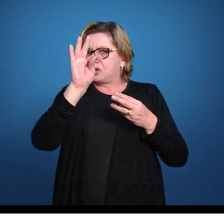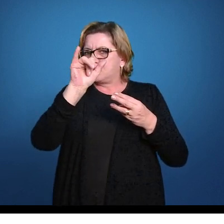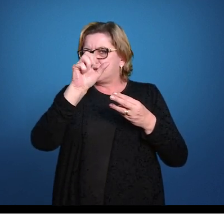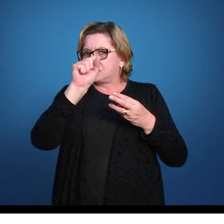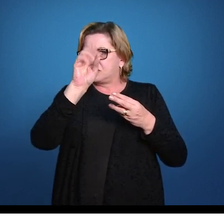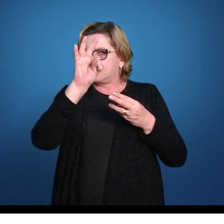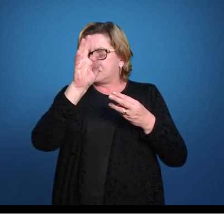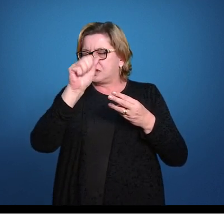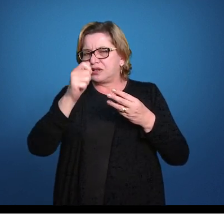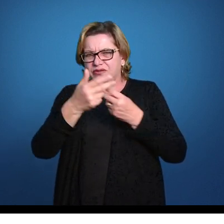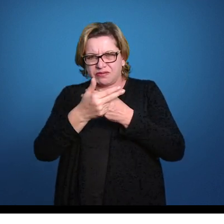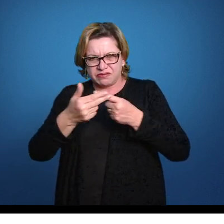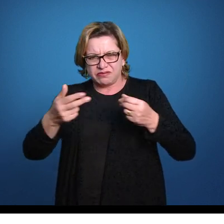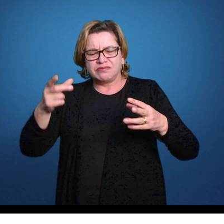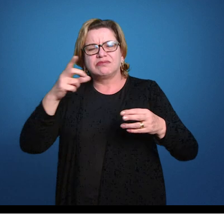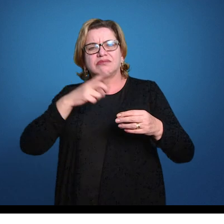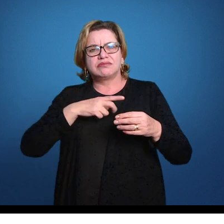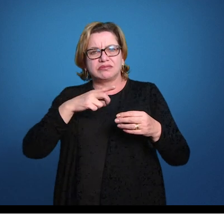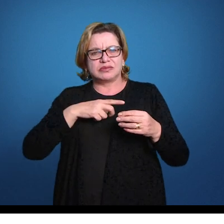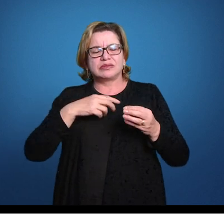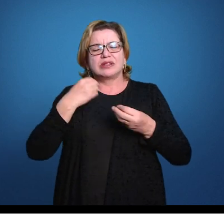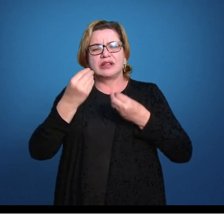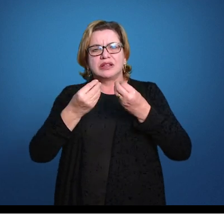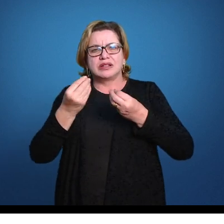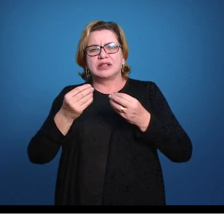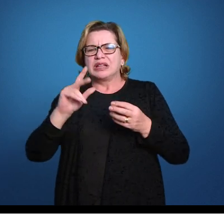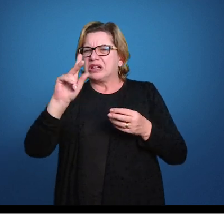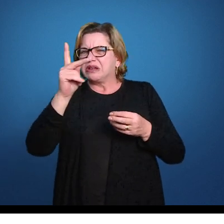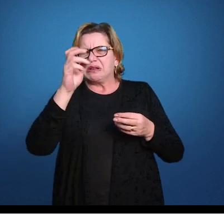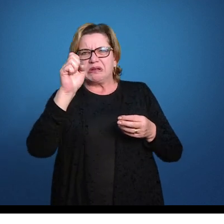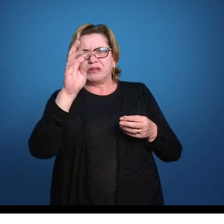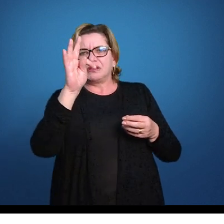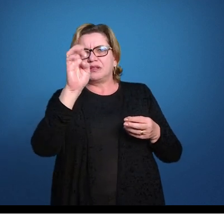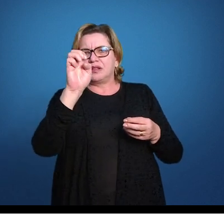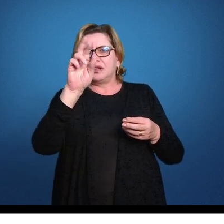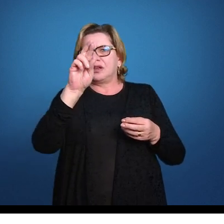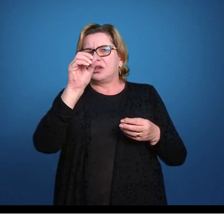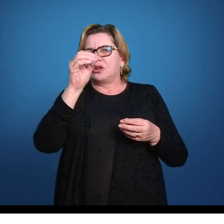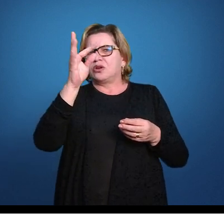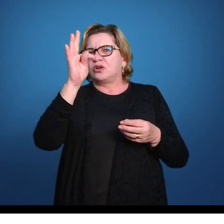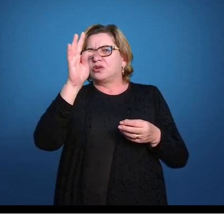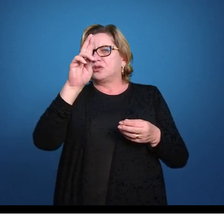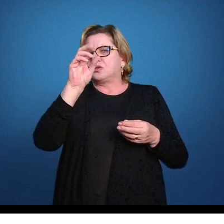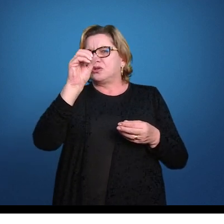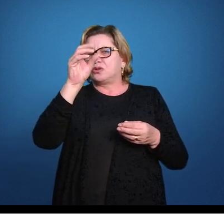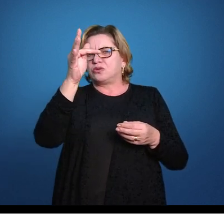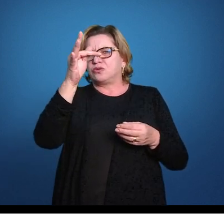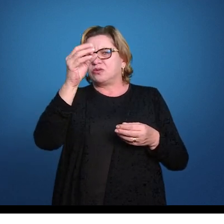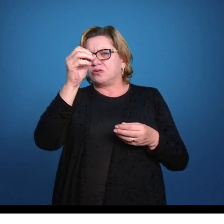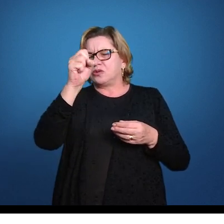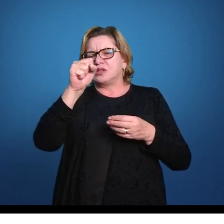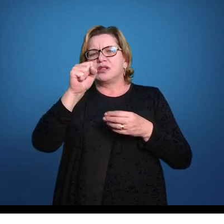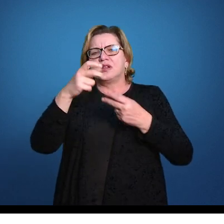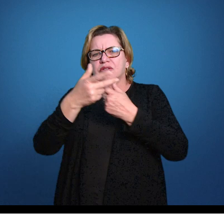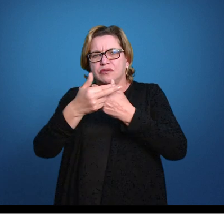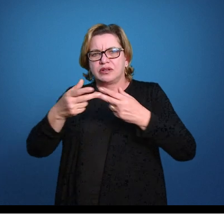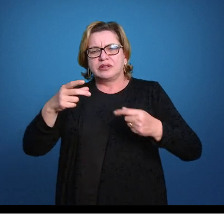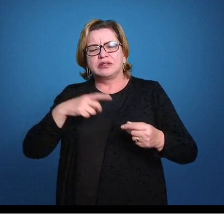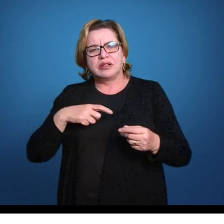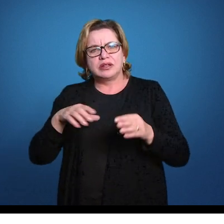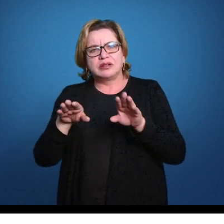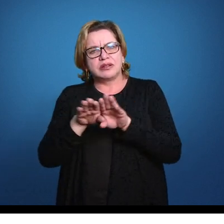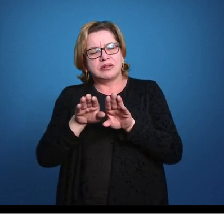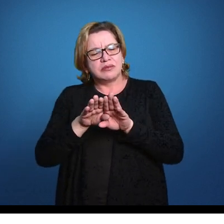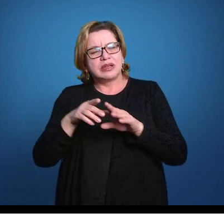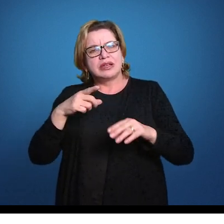fotossintetizantes, protistas autótrofos, heterótrofos, saprófagos né, vários tipos de protistas e temos o